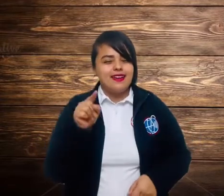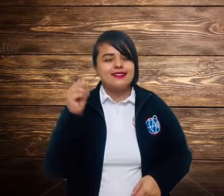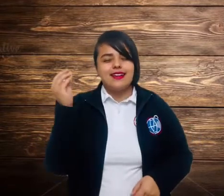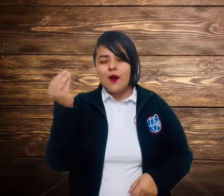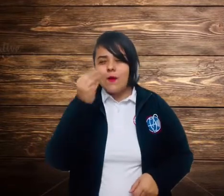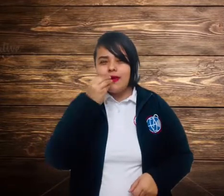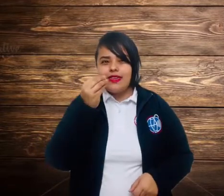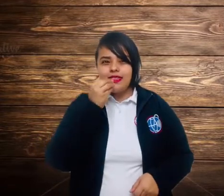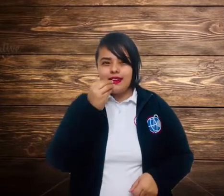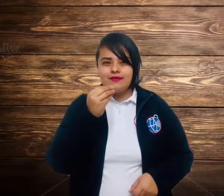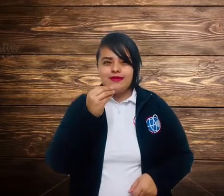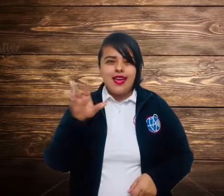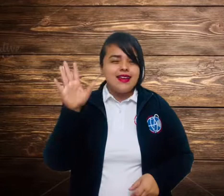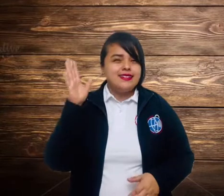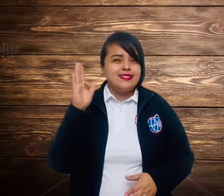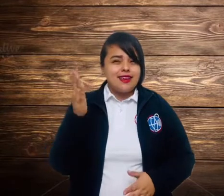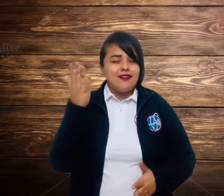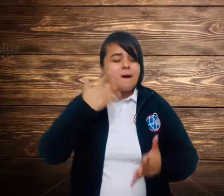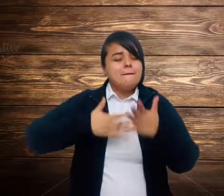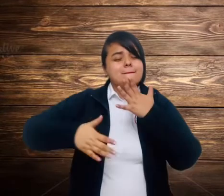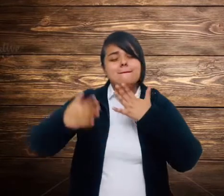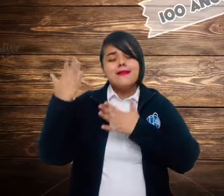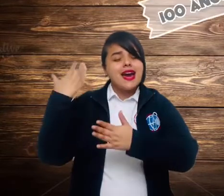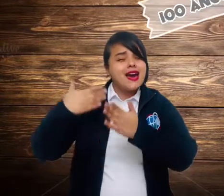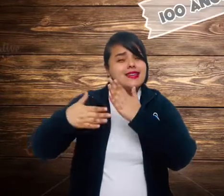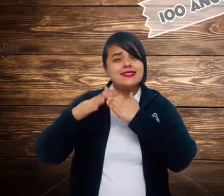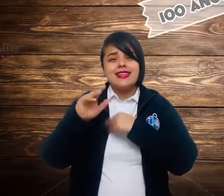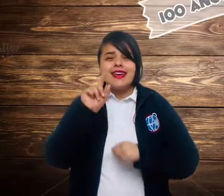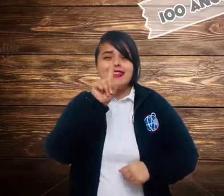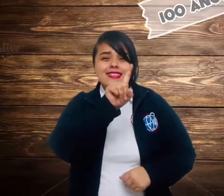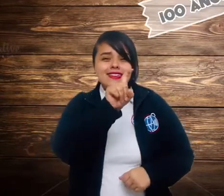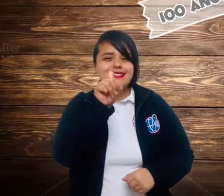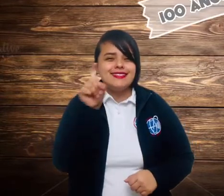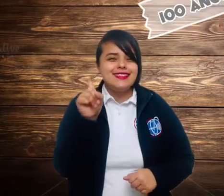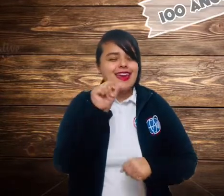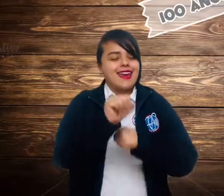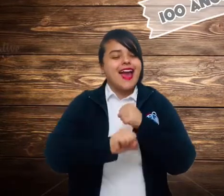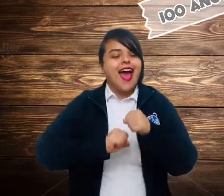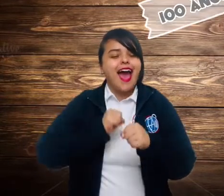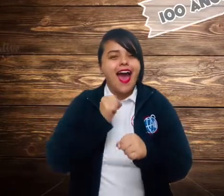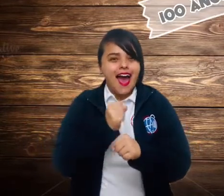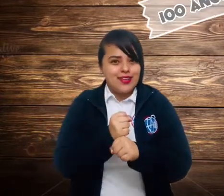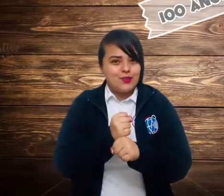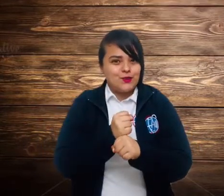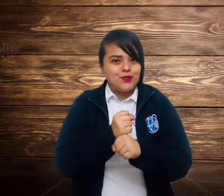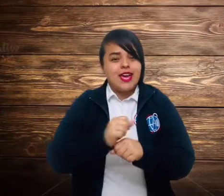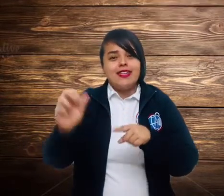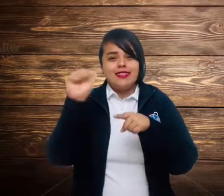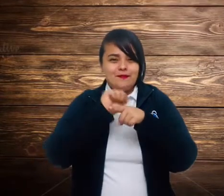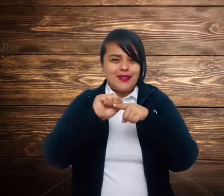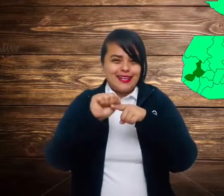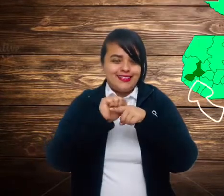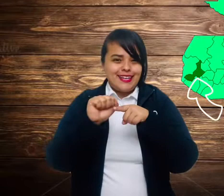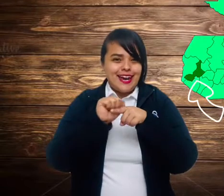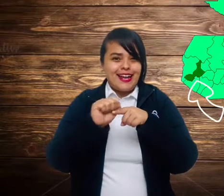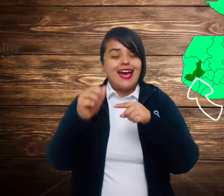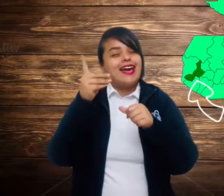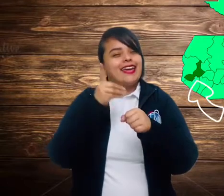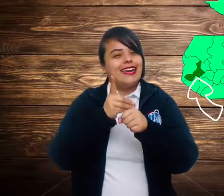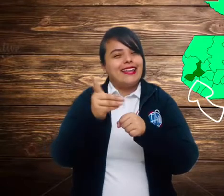Esa comida lleva más de 100 años de practicarla en el